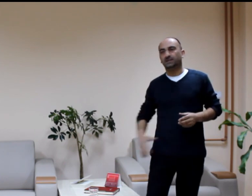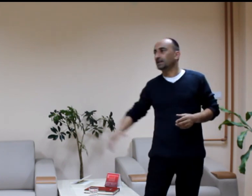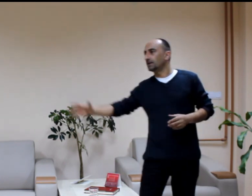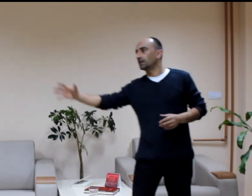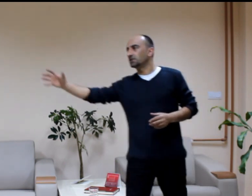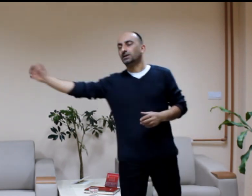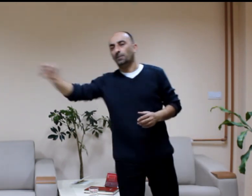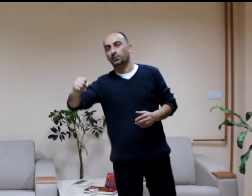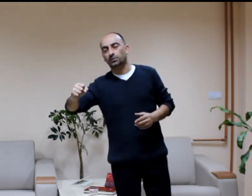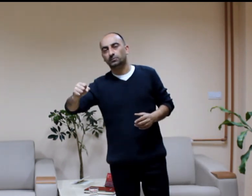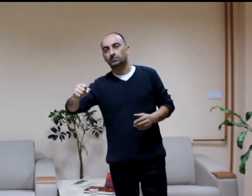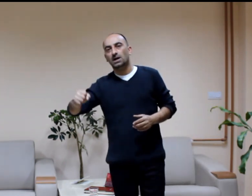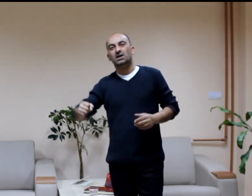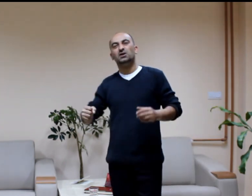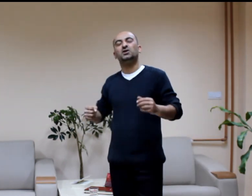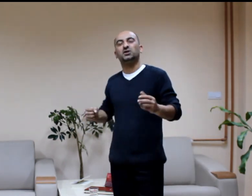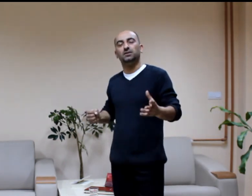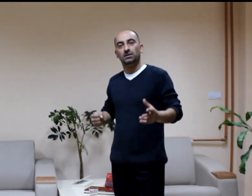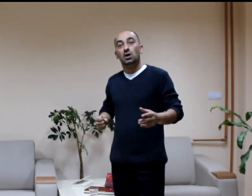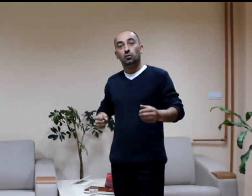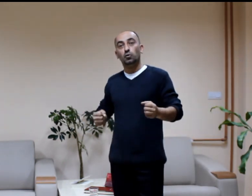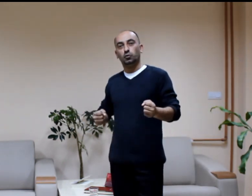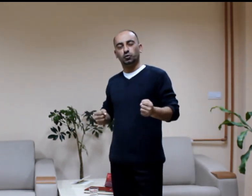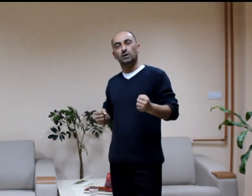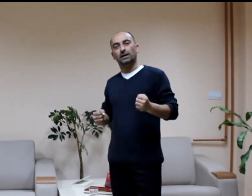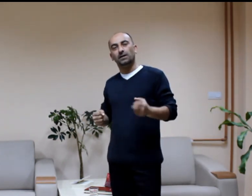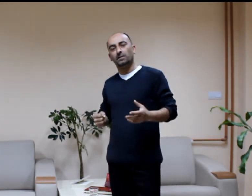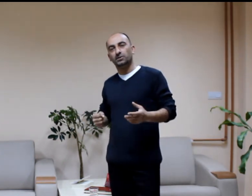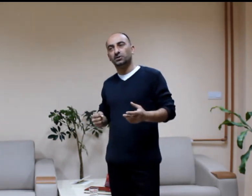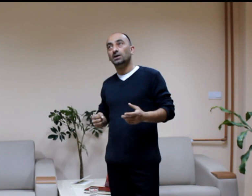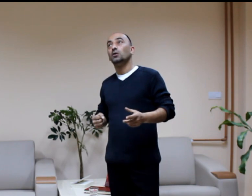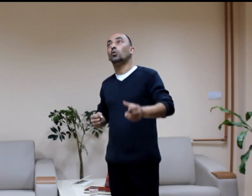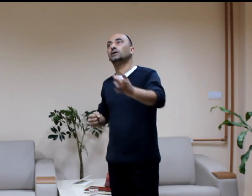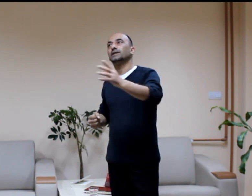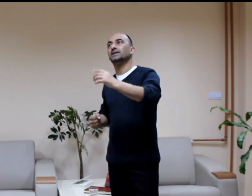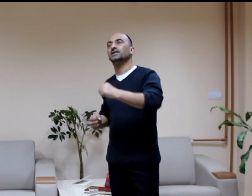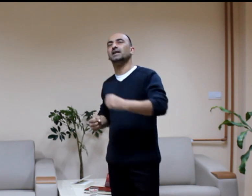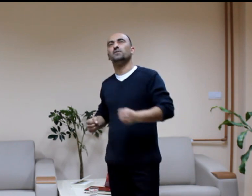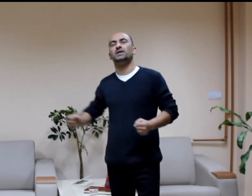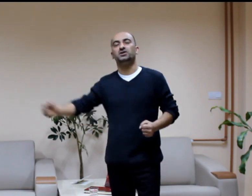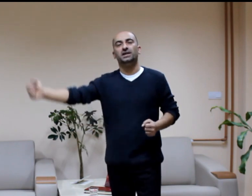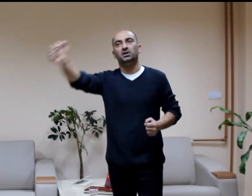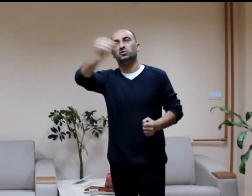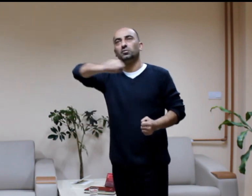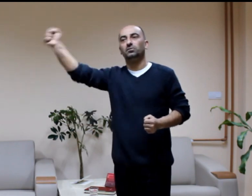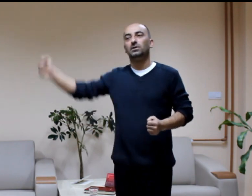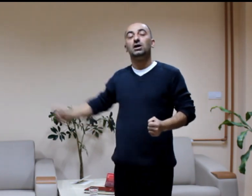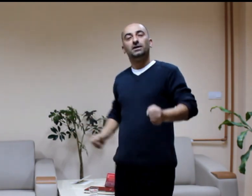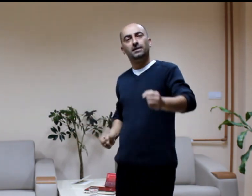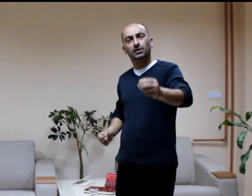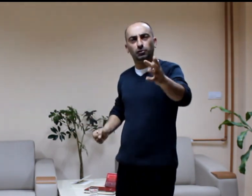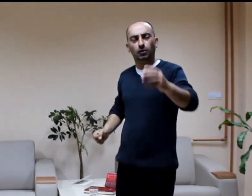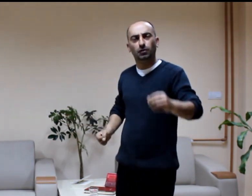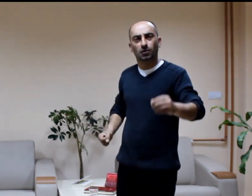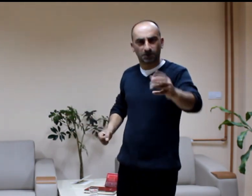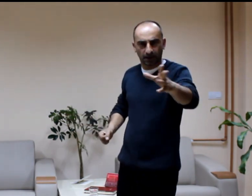Sinek iladını kapıyor. Hırslı uykusunu alamamış. Odada sineğin peşine geziyor. Nasıl oluyorsa